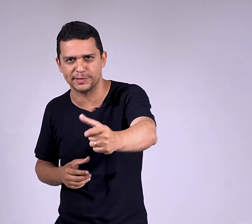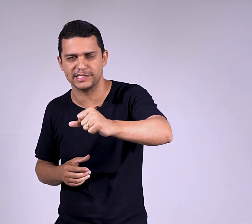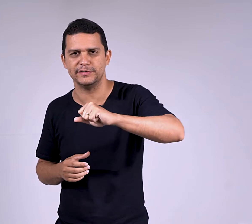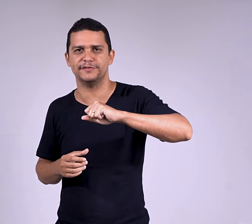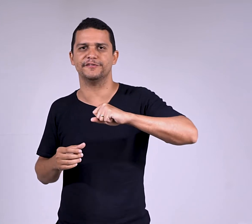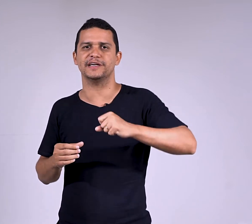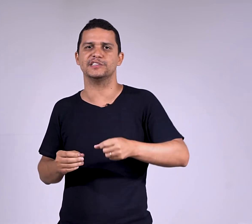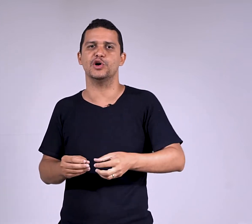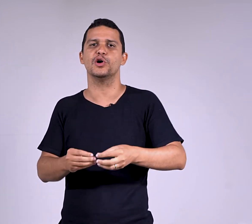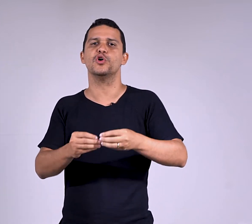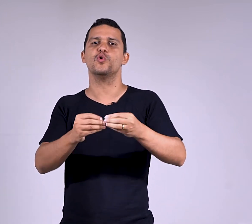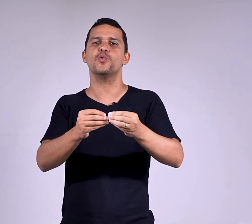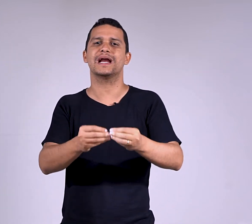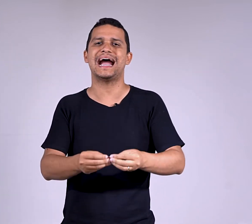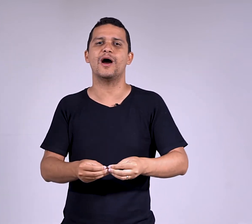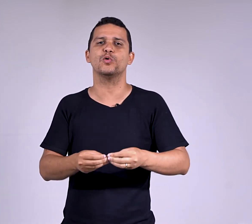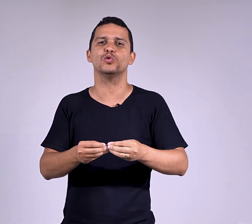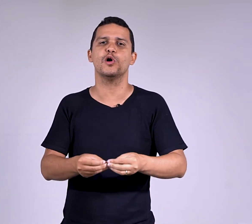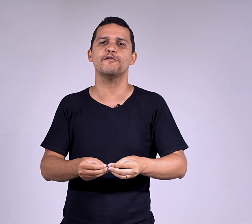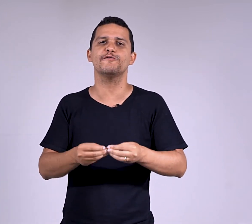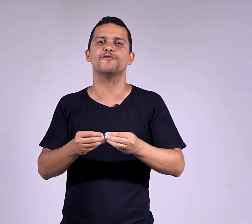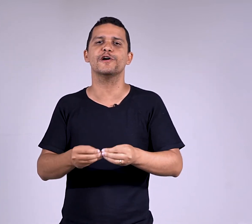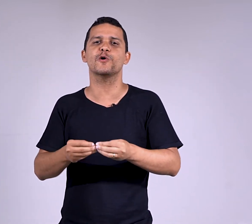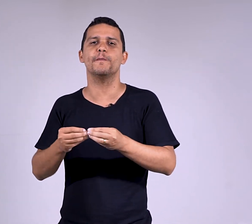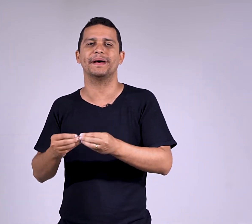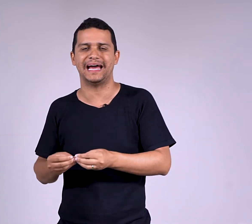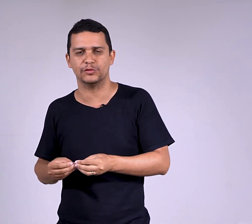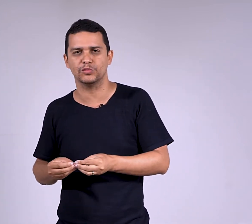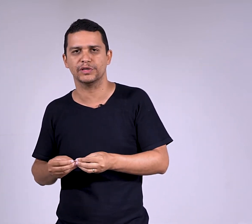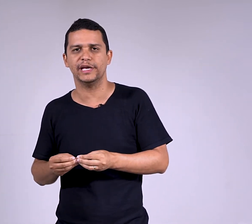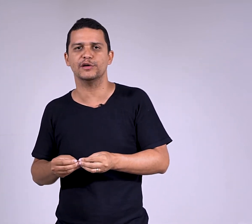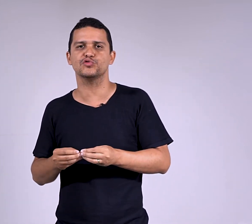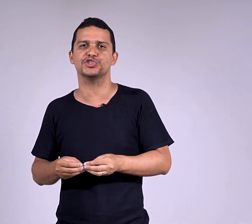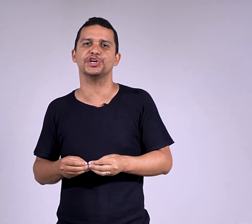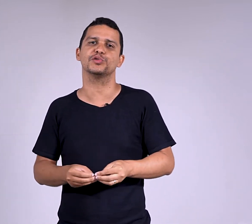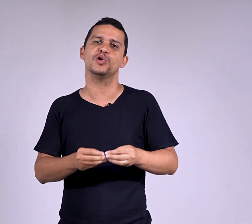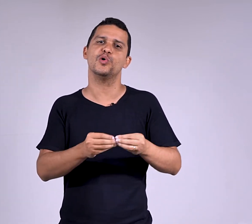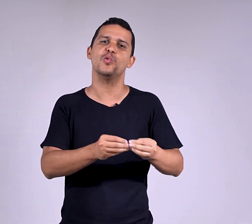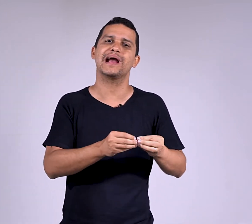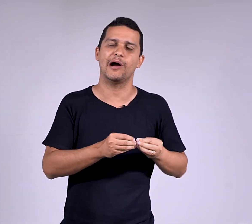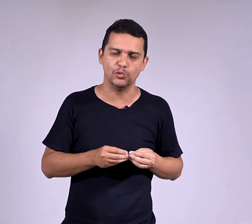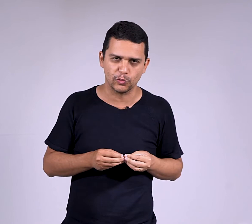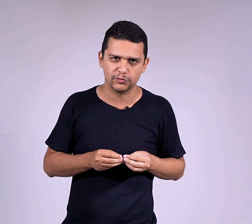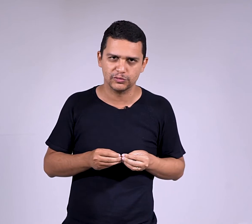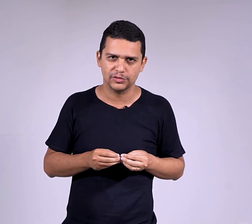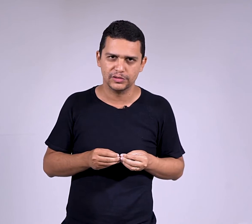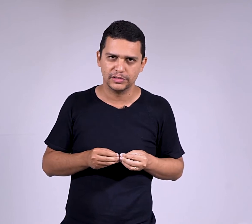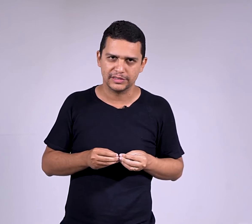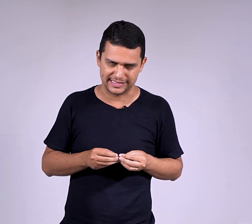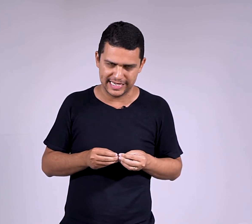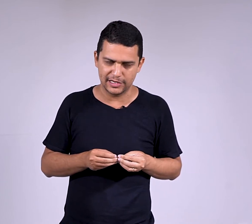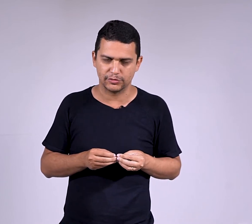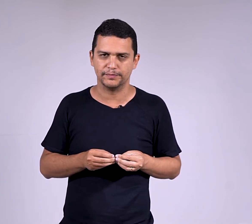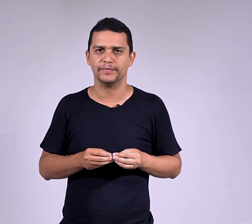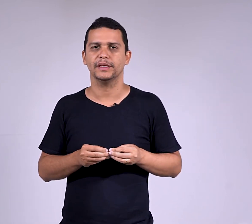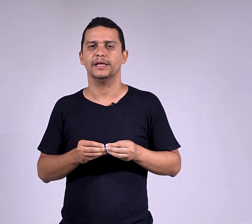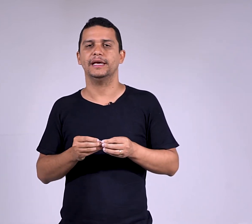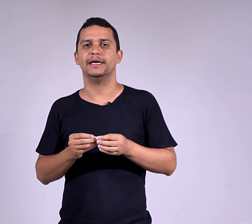passiva e vai ficar assim, ó. Um carro novo foi comprado. Quem é o sujeito? Um carro novo. Tá certo? É